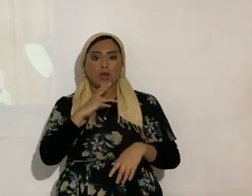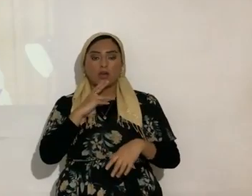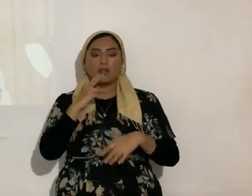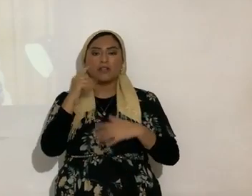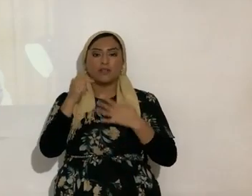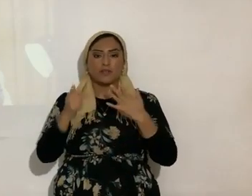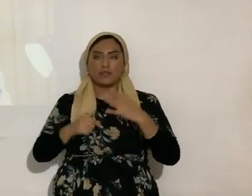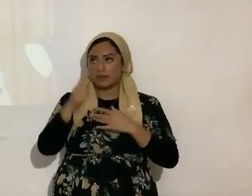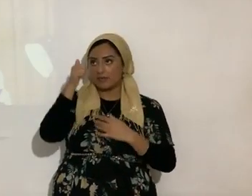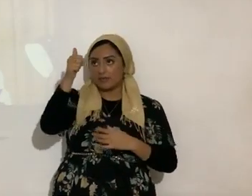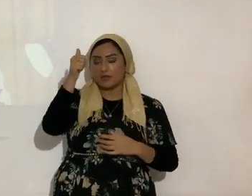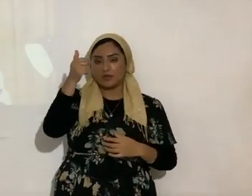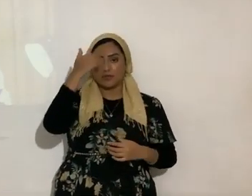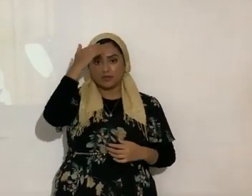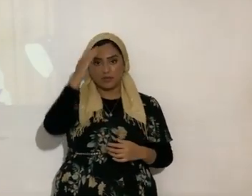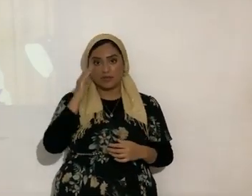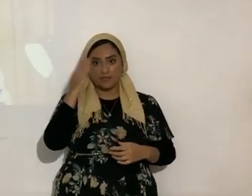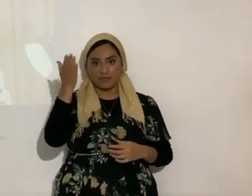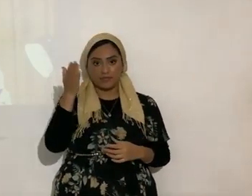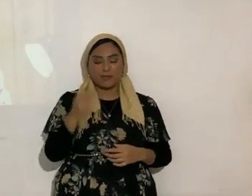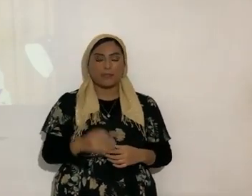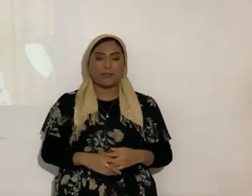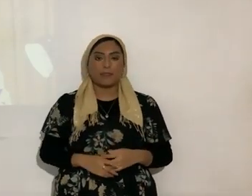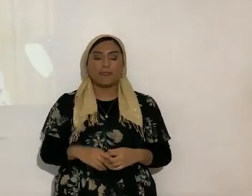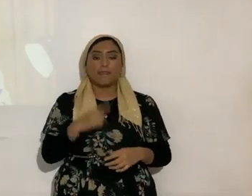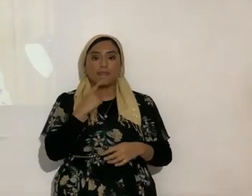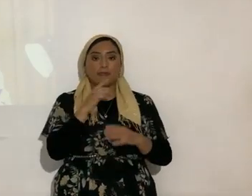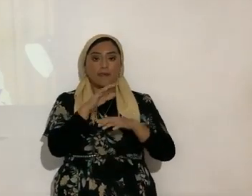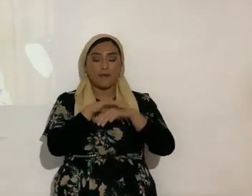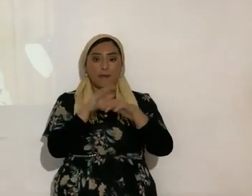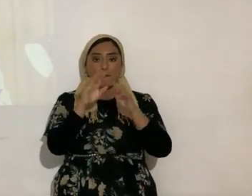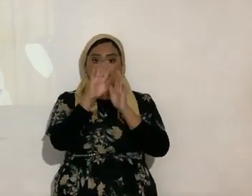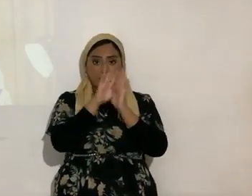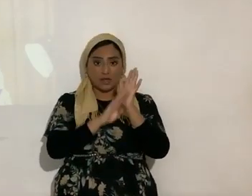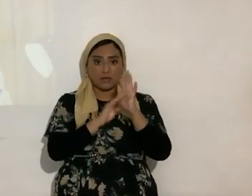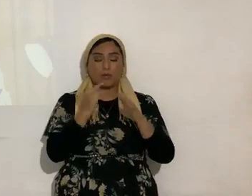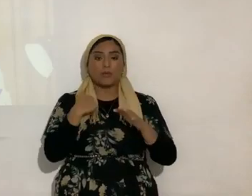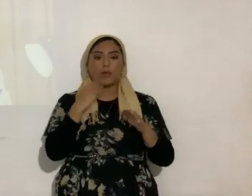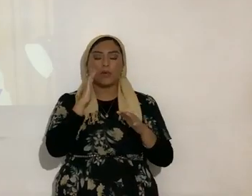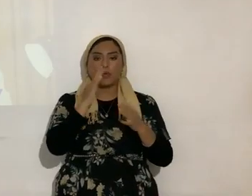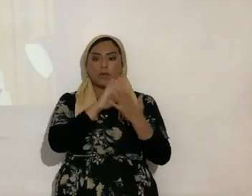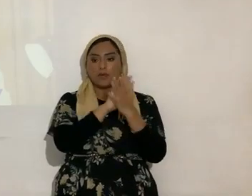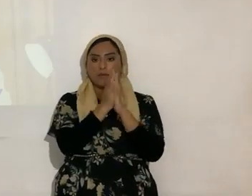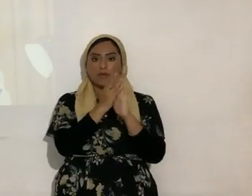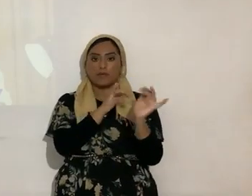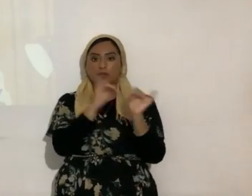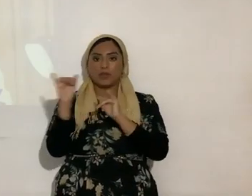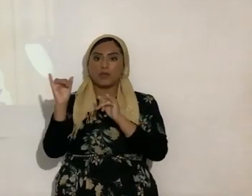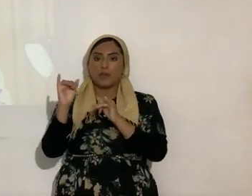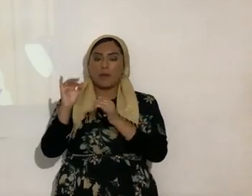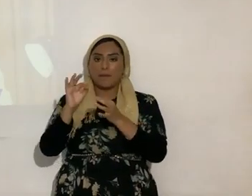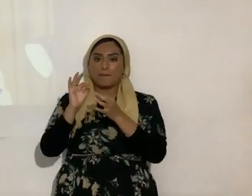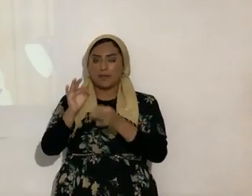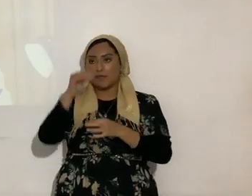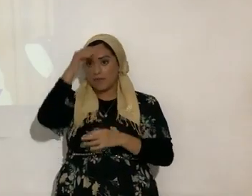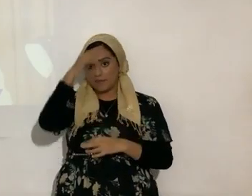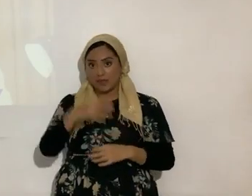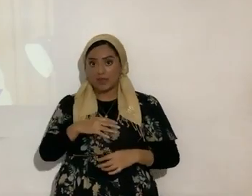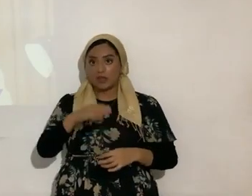etcétera, porque él es el ojín. Bueno, lo dice en la Biblia que seremos a la altura del balón perfecto. Entonces, el Raja Codes,